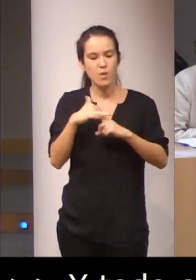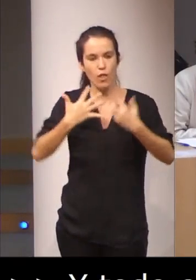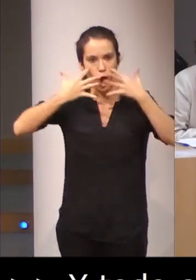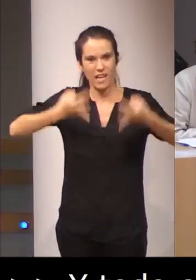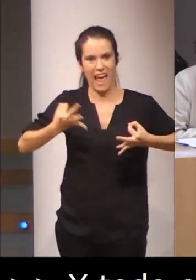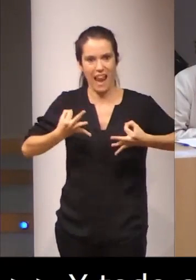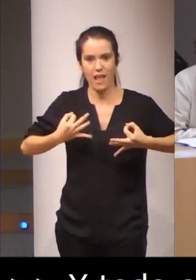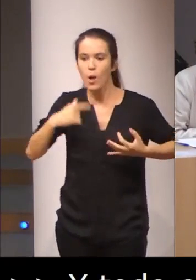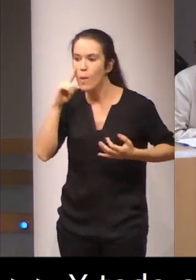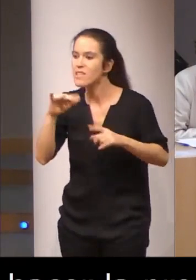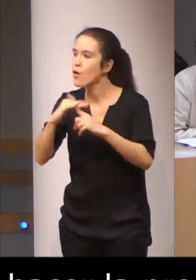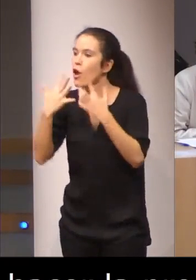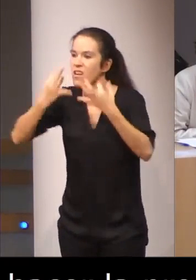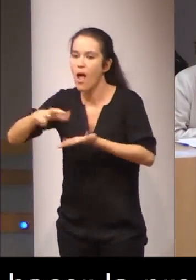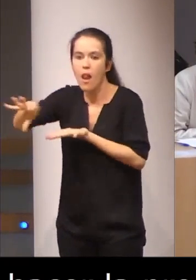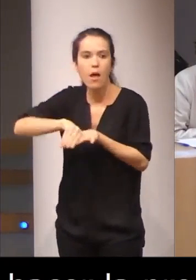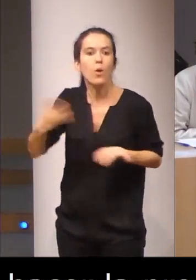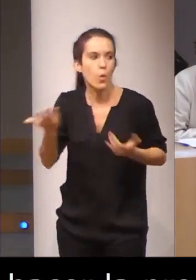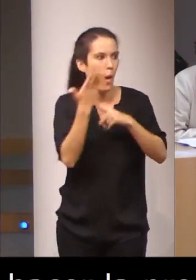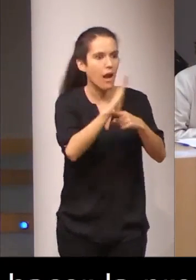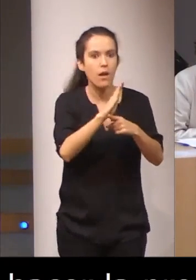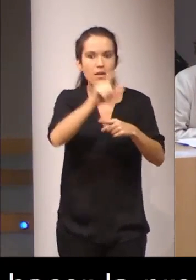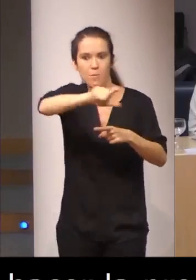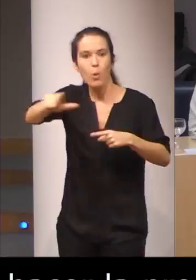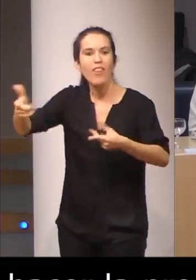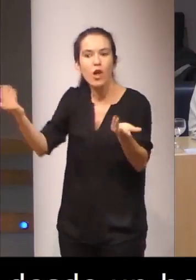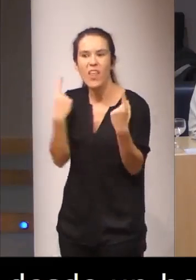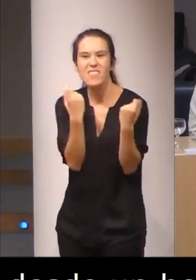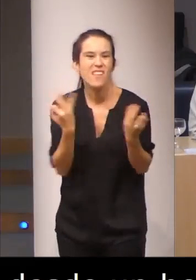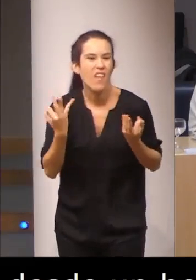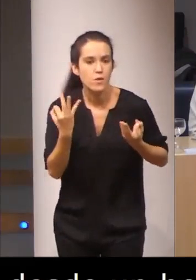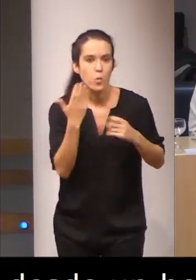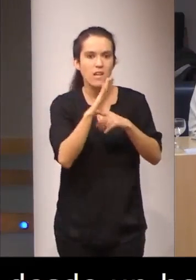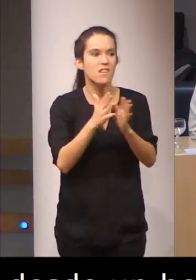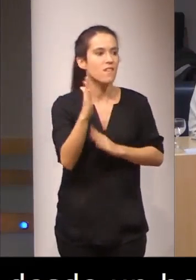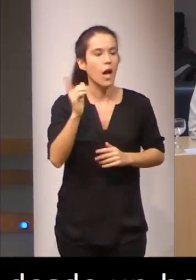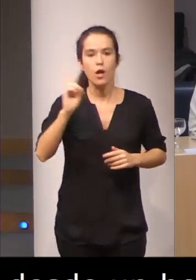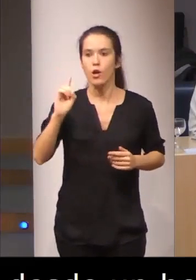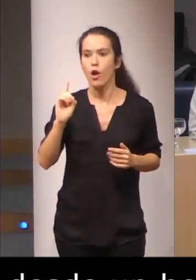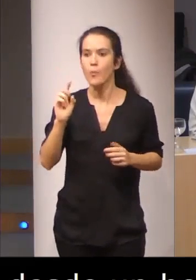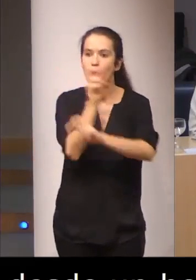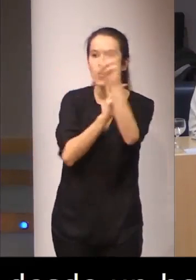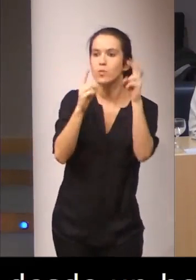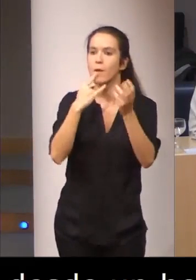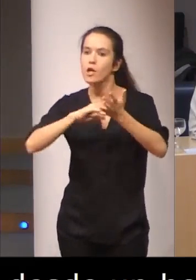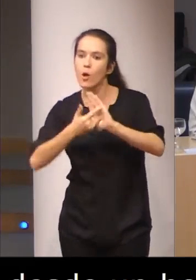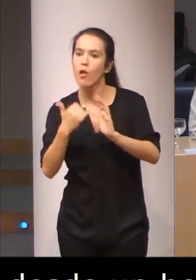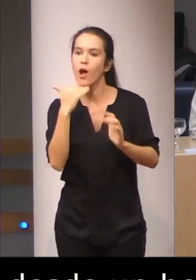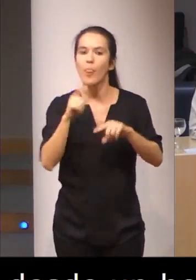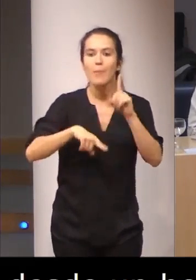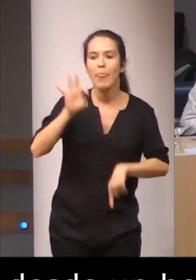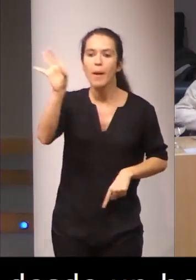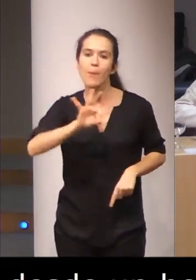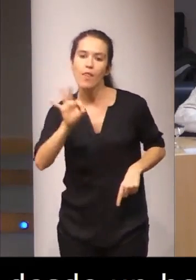hay, cuál es la motivación real de toda la población y que no busquen una solución por porcentaje,